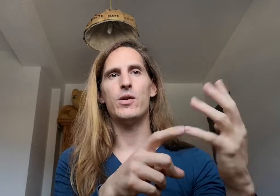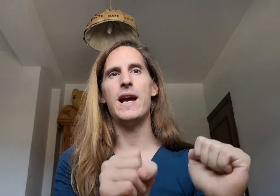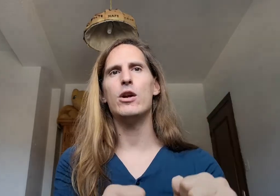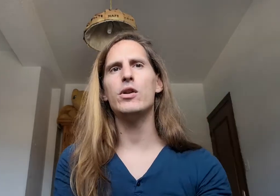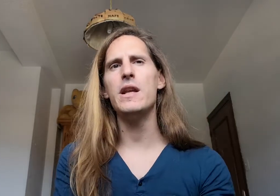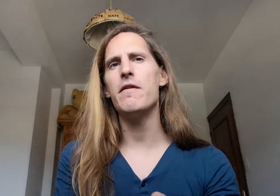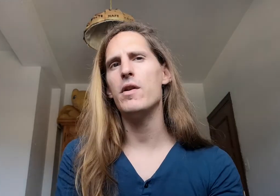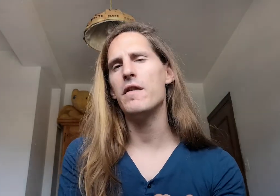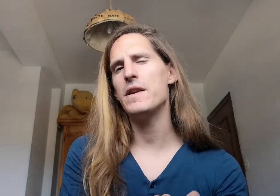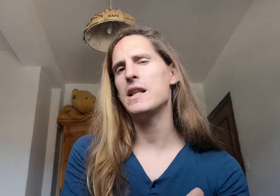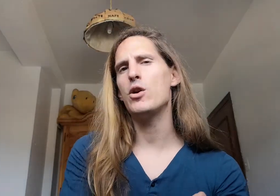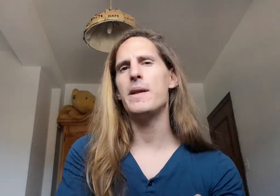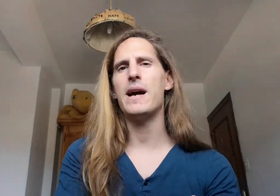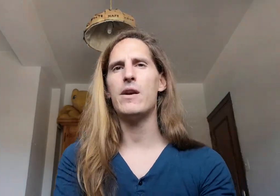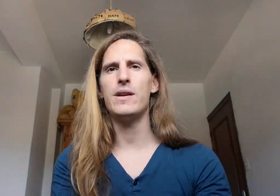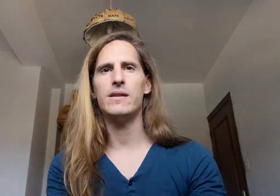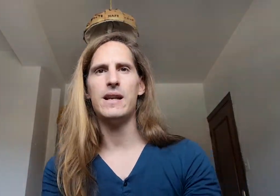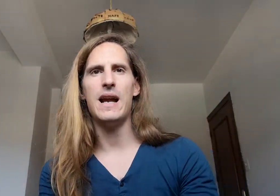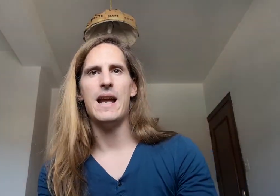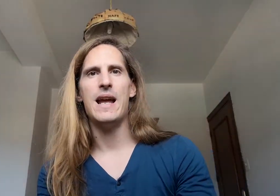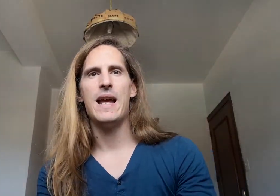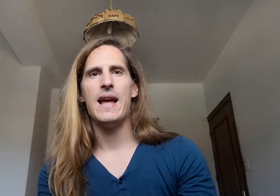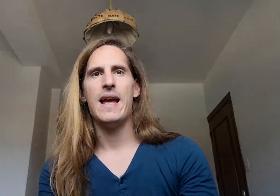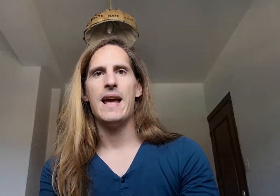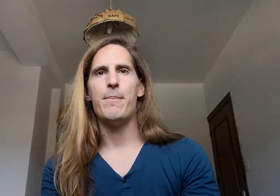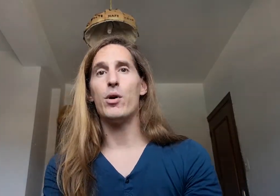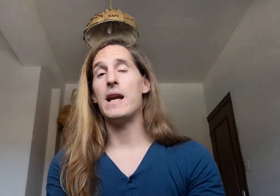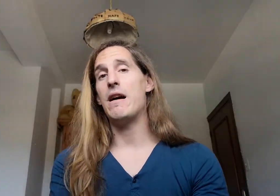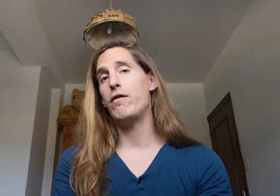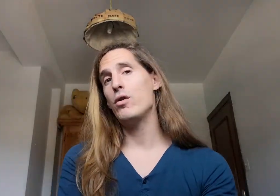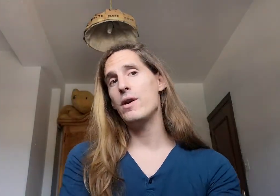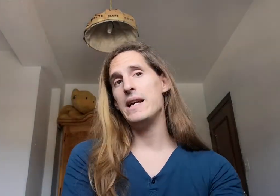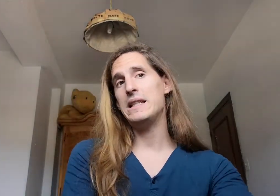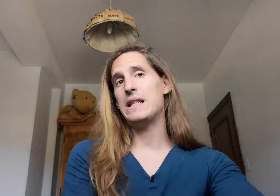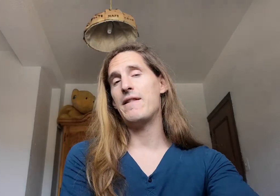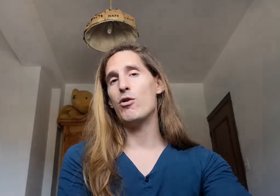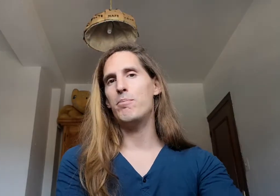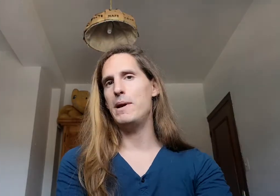El otro día fui a una fiesta y no me dejaron entrar Porque el aforo estaba completo